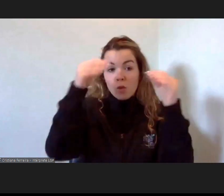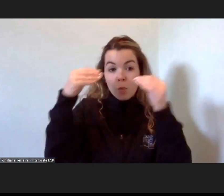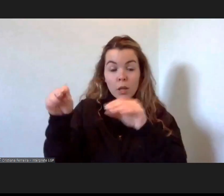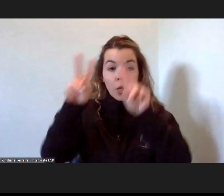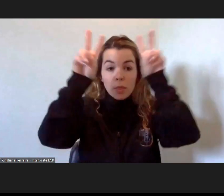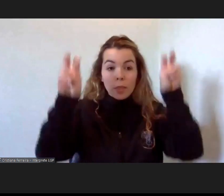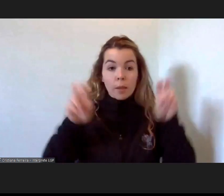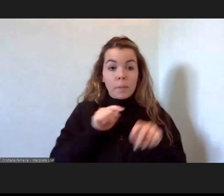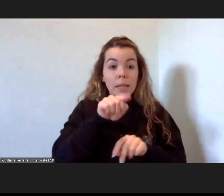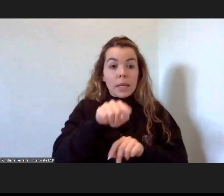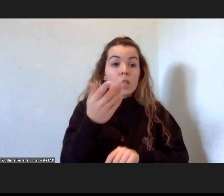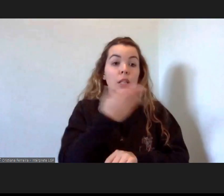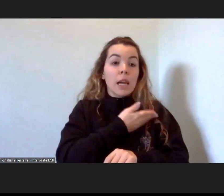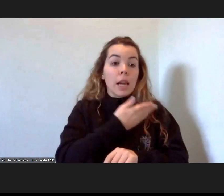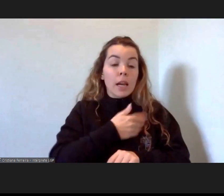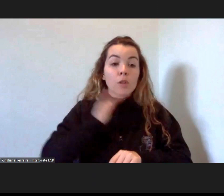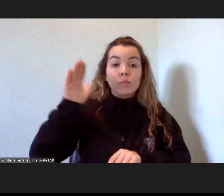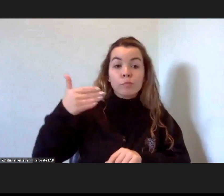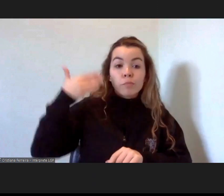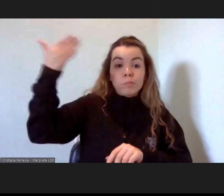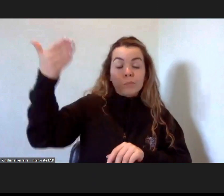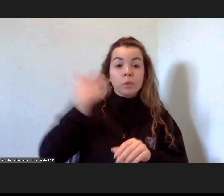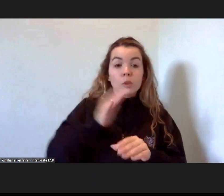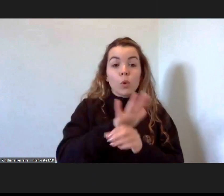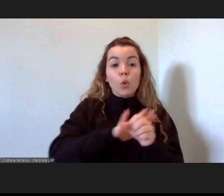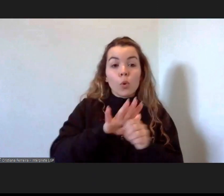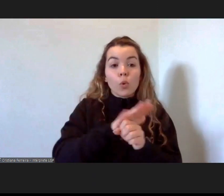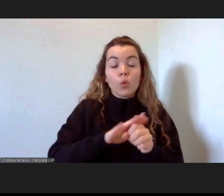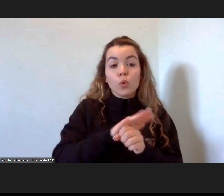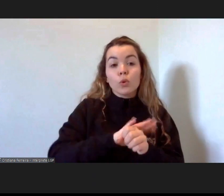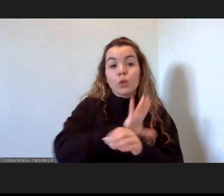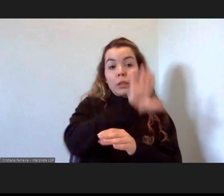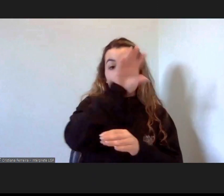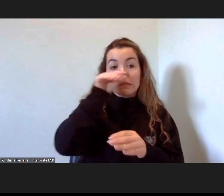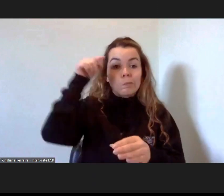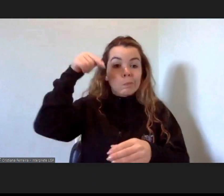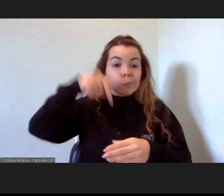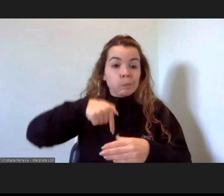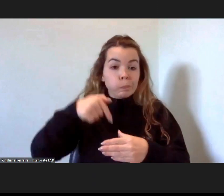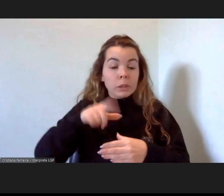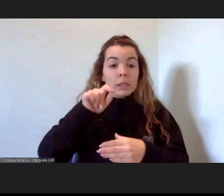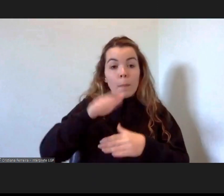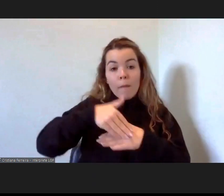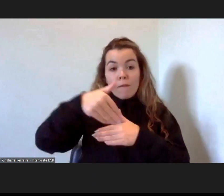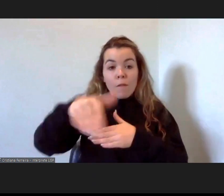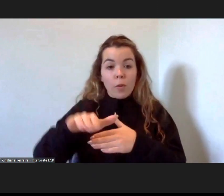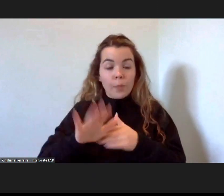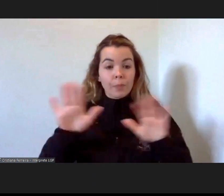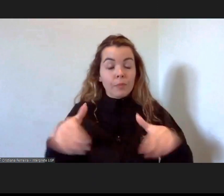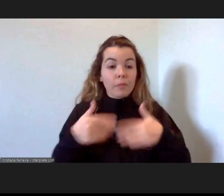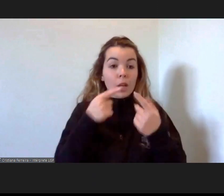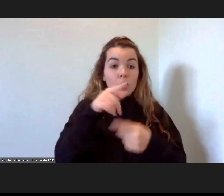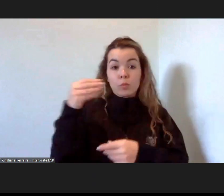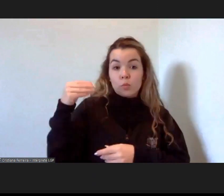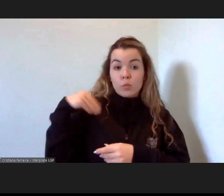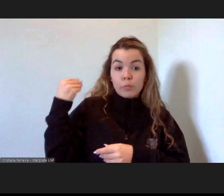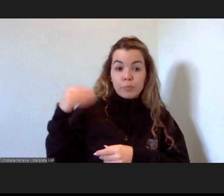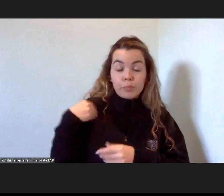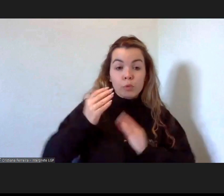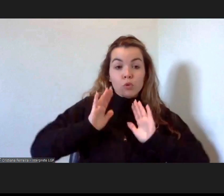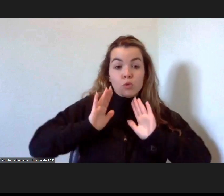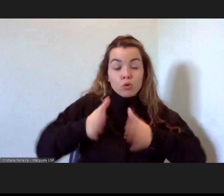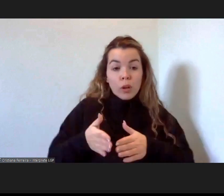de, enfim, direitos fundamentais num contexto de ordem interna, direitos humanos num contexto de ordem externa. Essa foi uma preocupação que já ditou